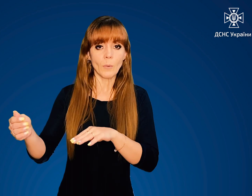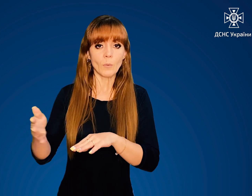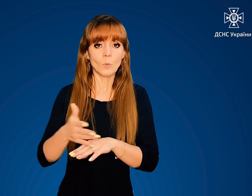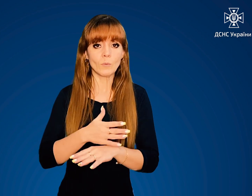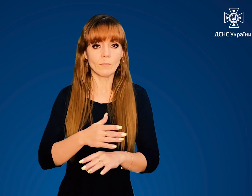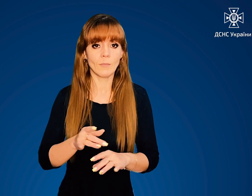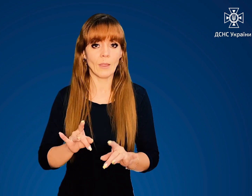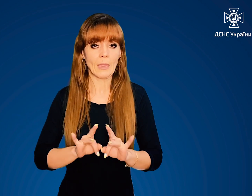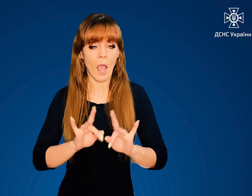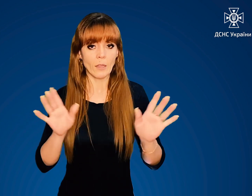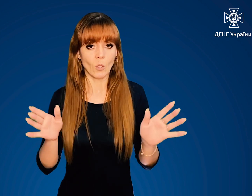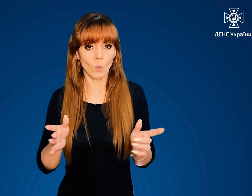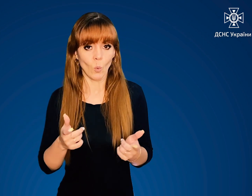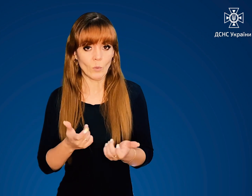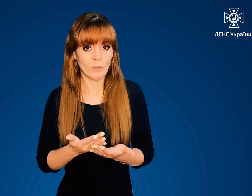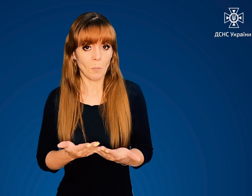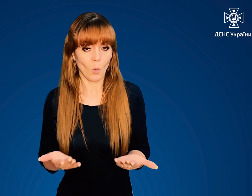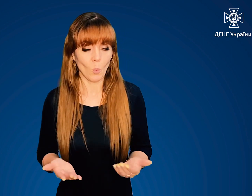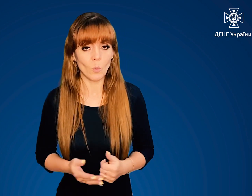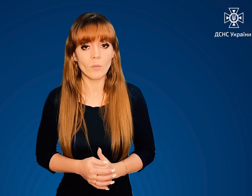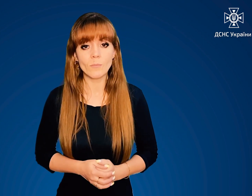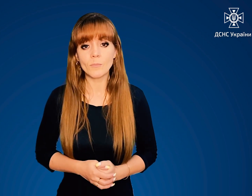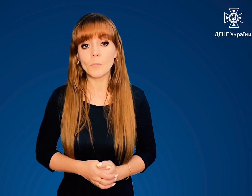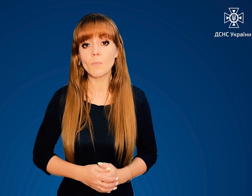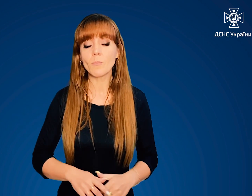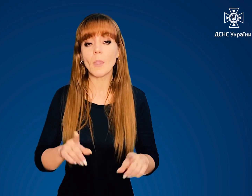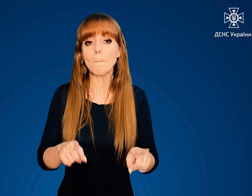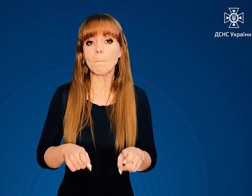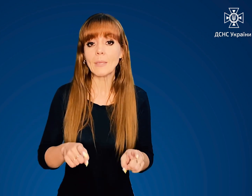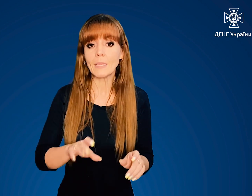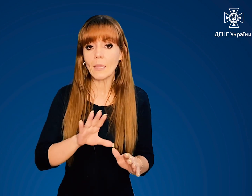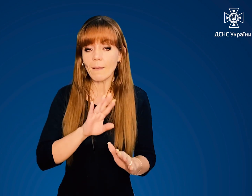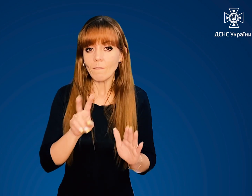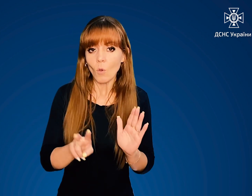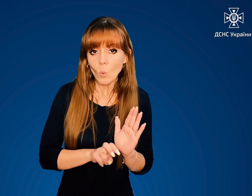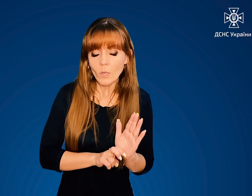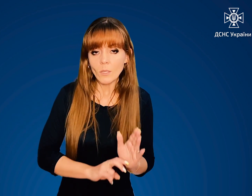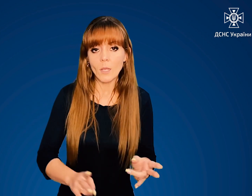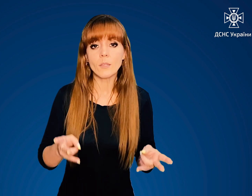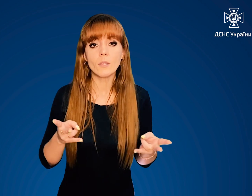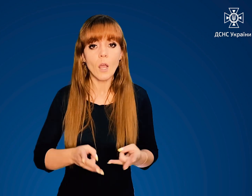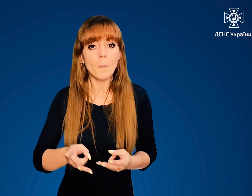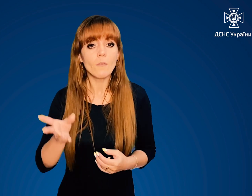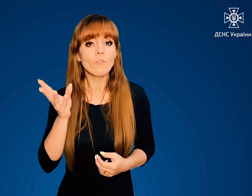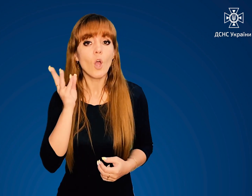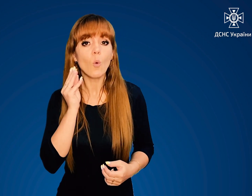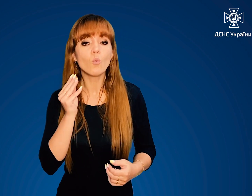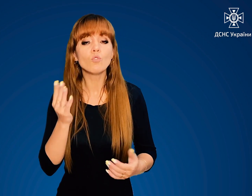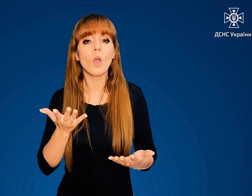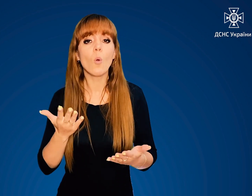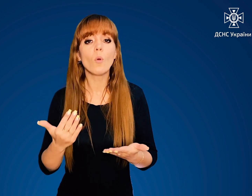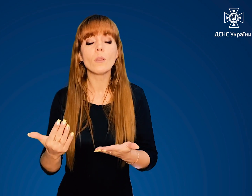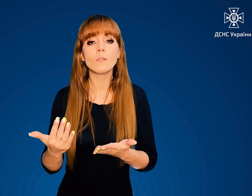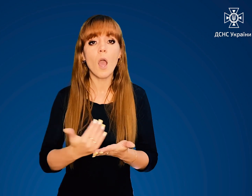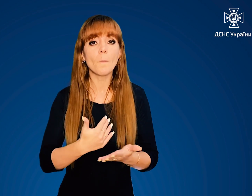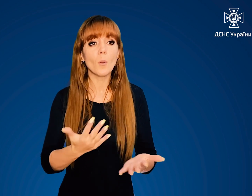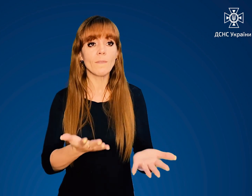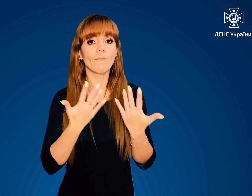застосування ядерної зброї. Бігти в укриття треба, враховуючи напрям вітру.